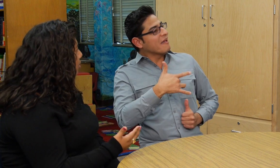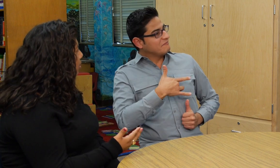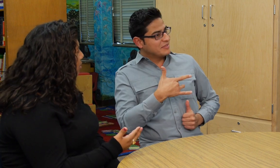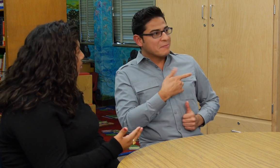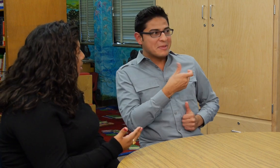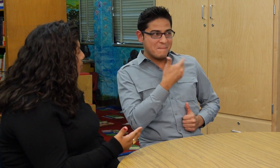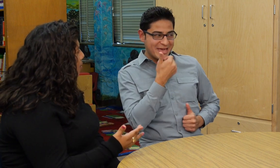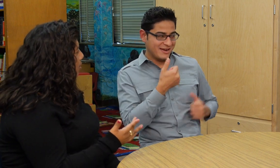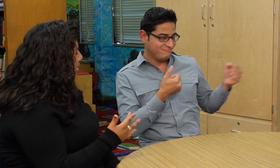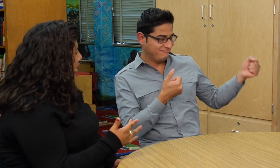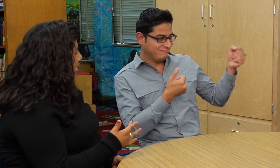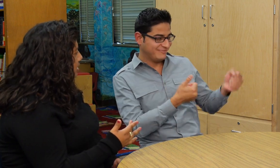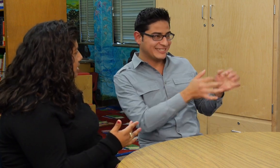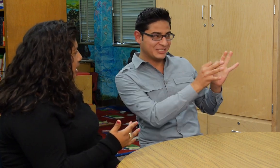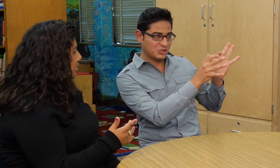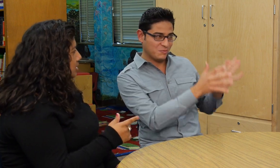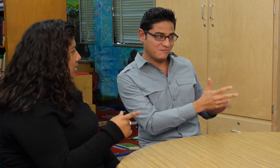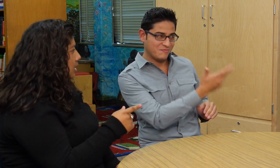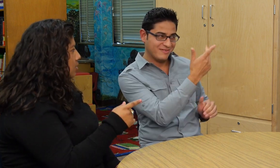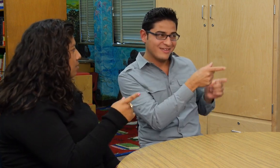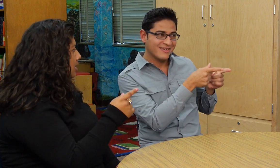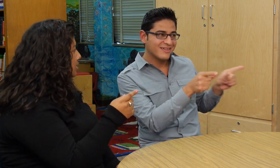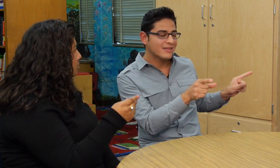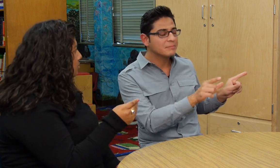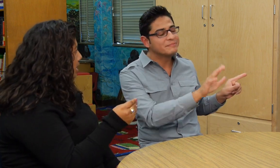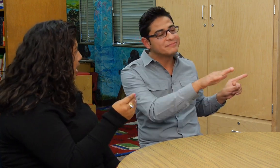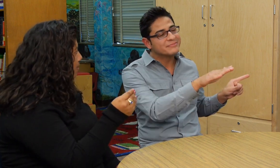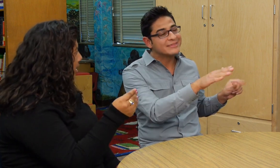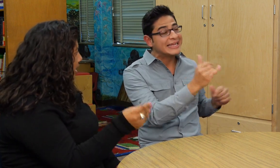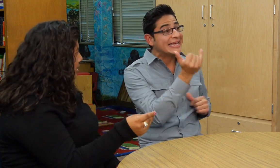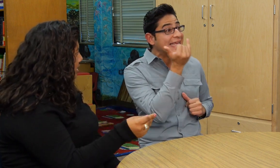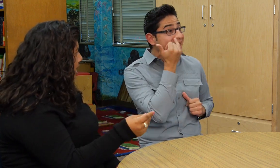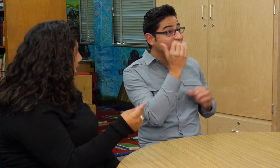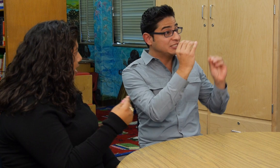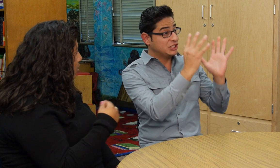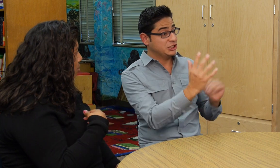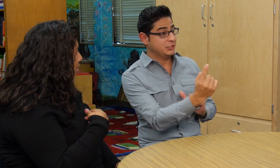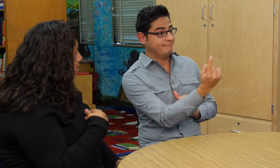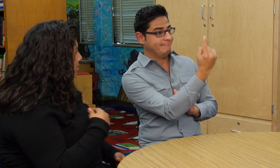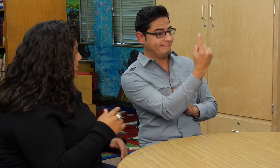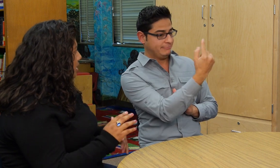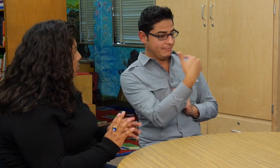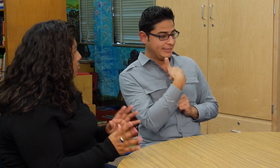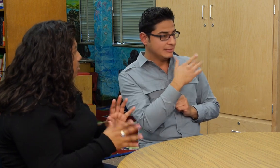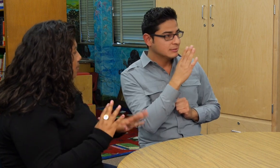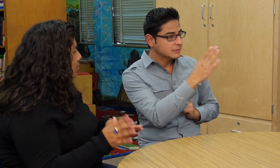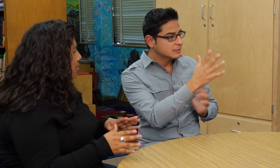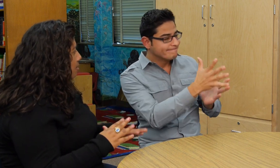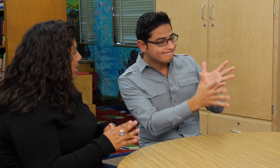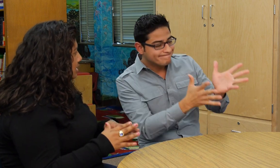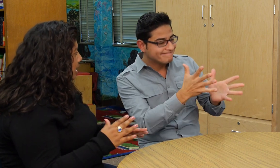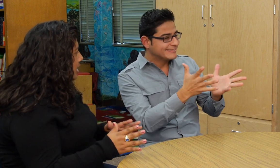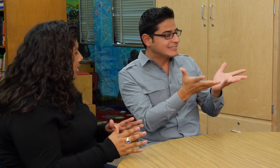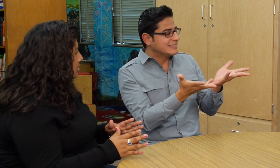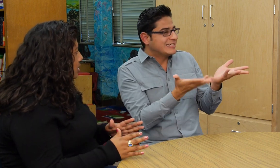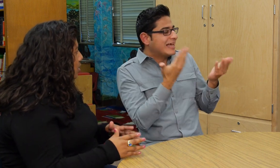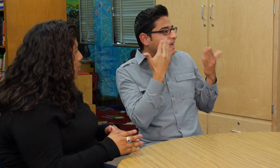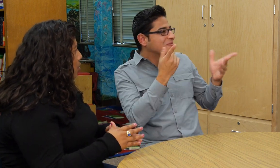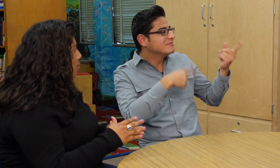porque, este, si nomás estuviera la maestra y yo, hay veces que yo no le puedo hablar a señas o,